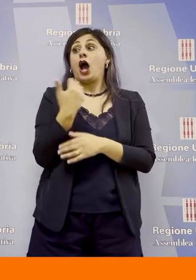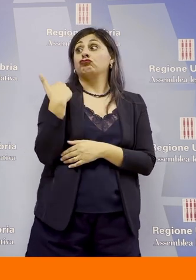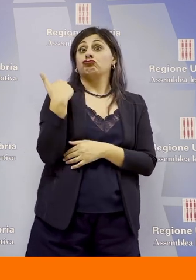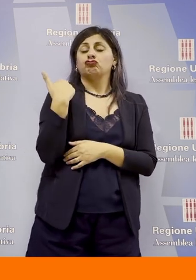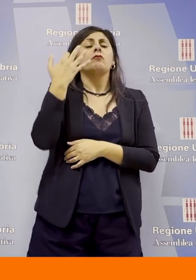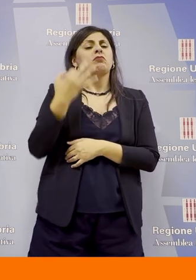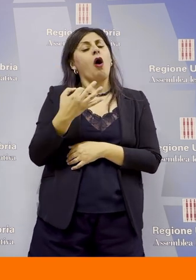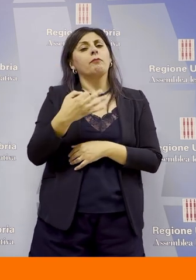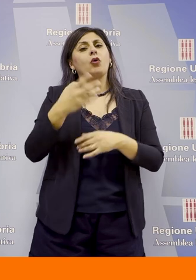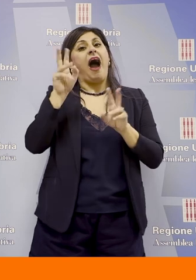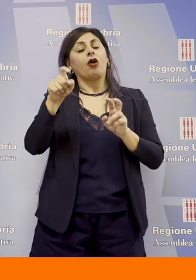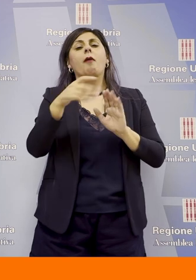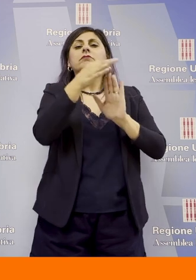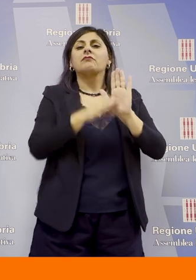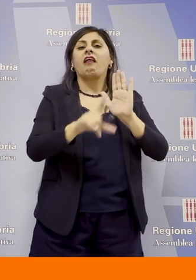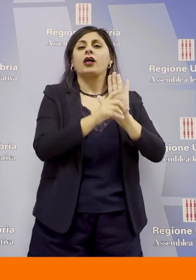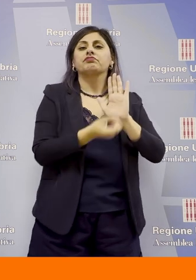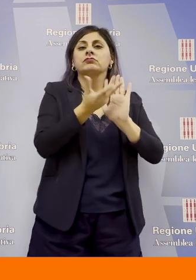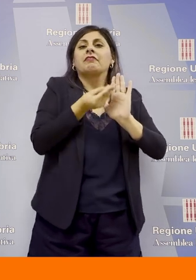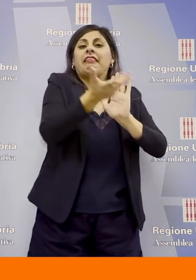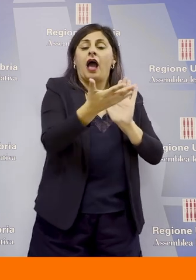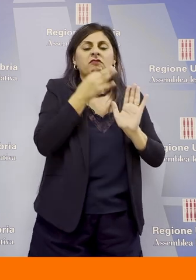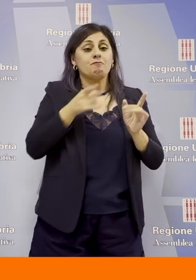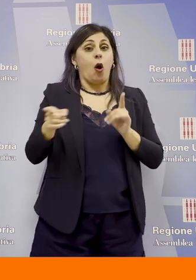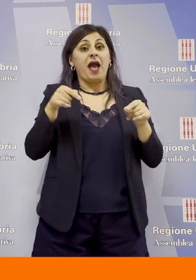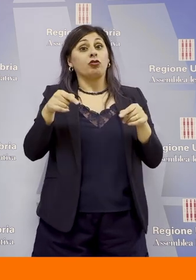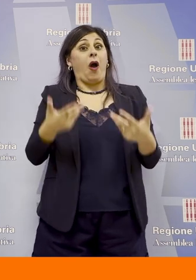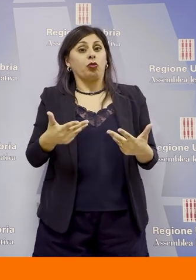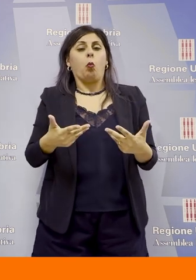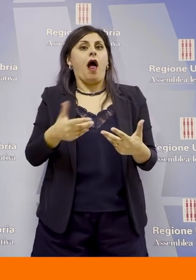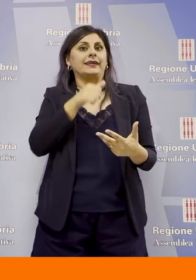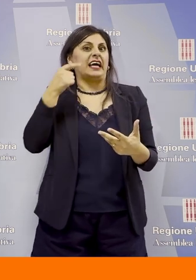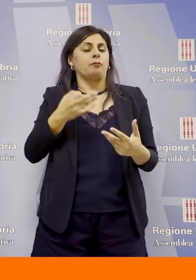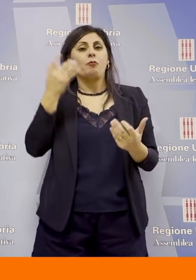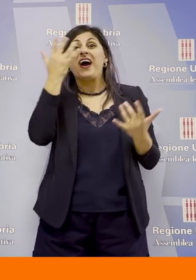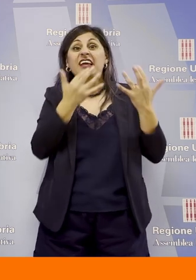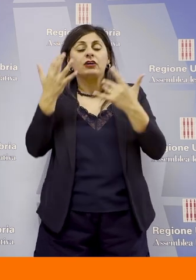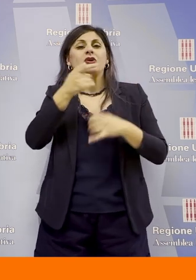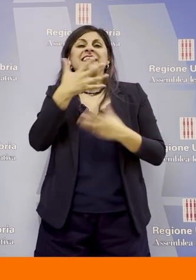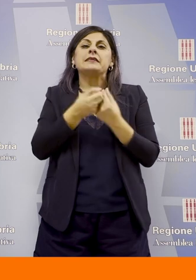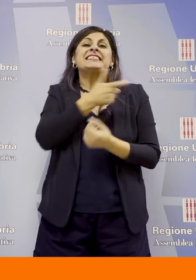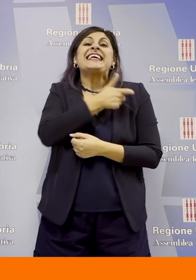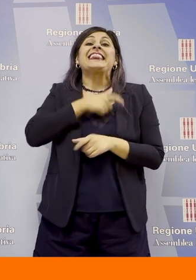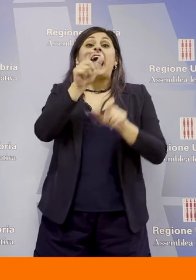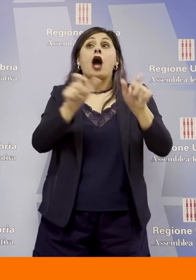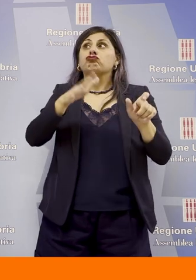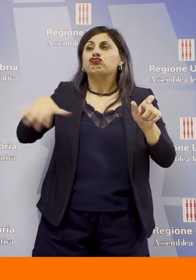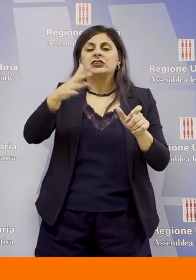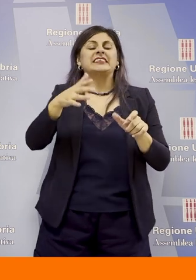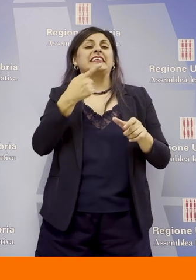disciplinato questa materia e quindi ci è sembrato un momento utile per fare una riflessione con i sindaci del territorio, con gli amministratori locali